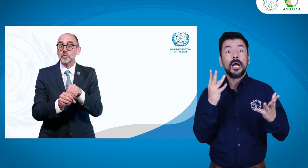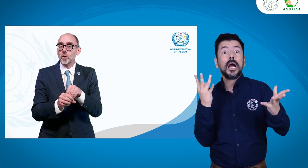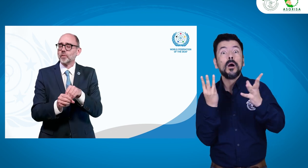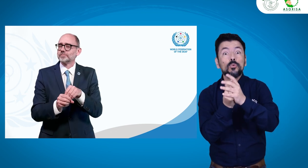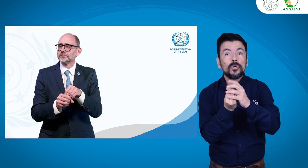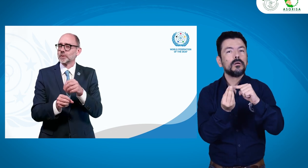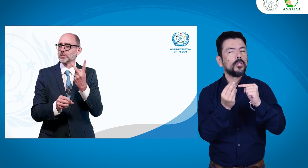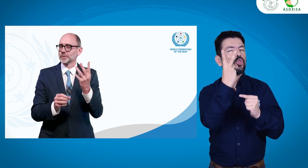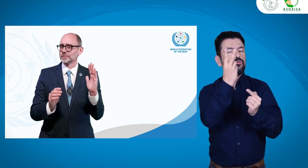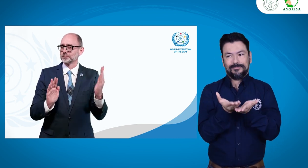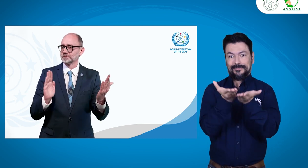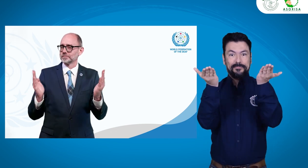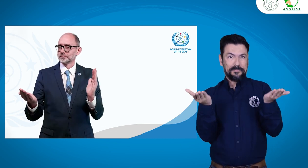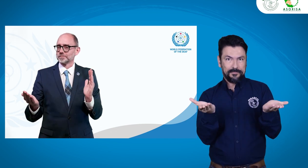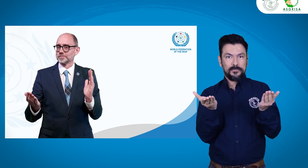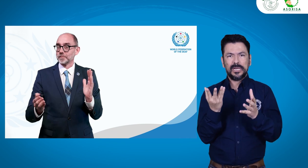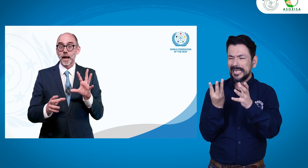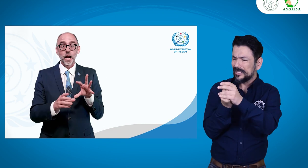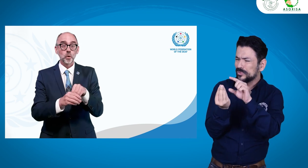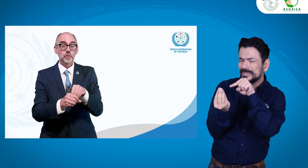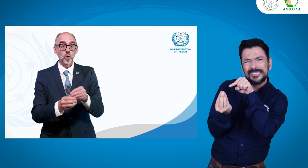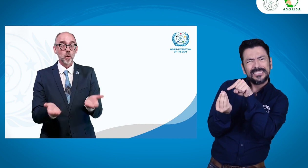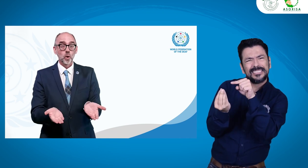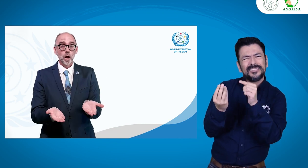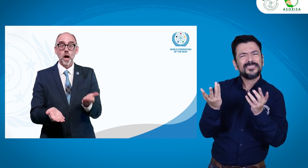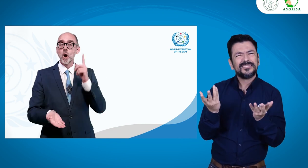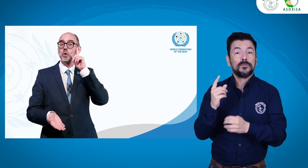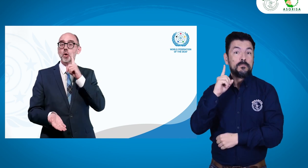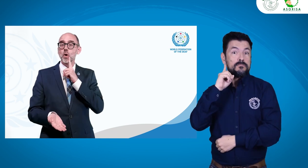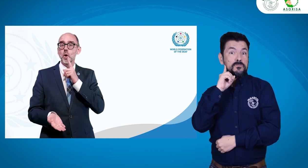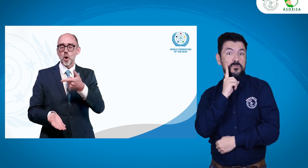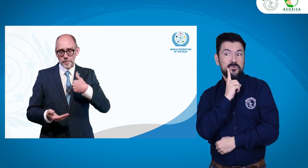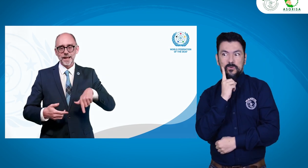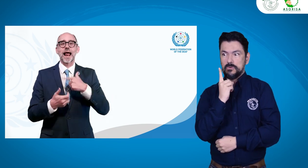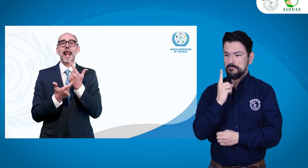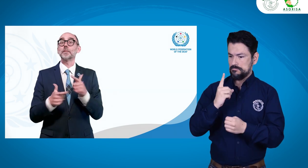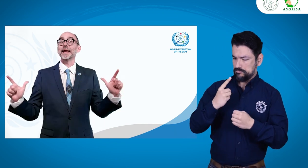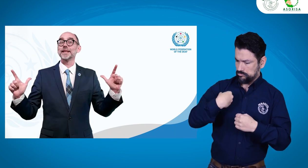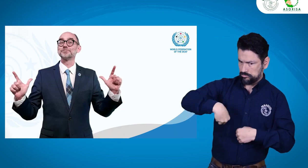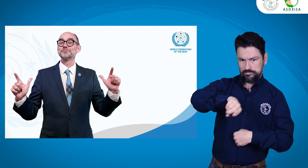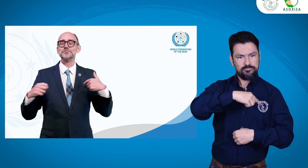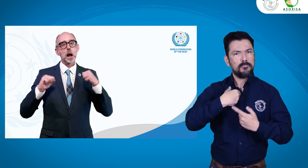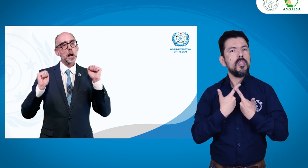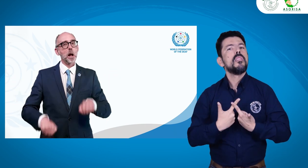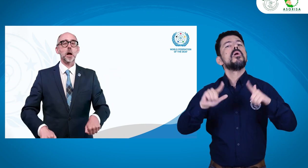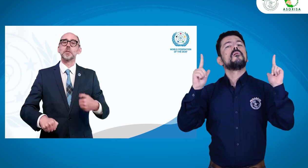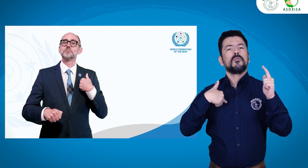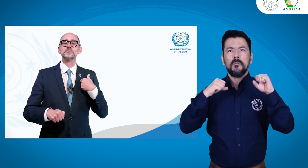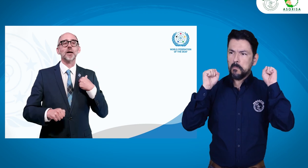abrimos espacios encontramos la inclusión. ¿Pero cómo vemos la inclusión? La inclusión la podemos ver de dos maneras. La primera